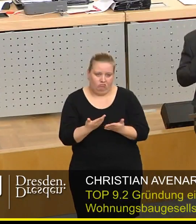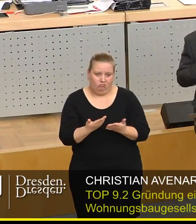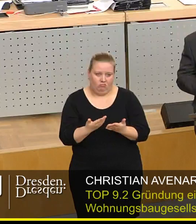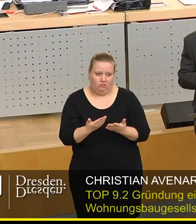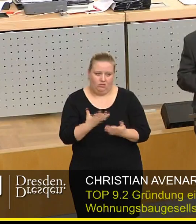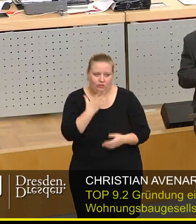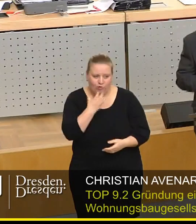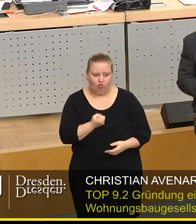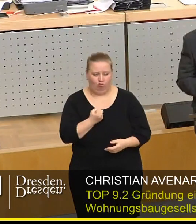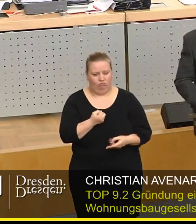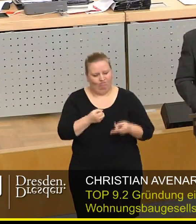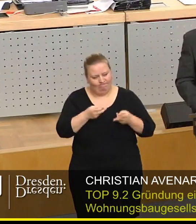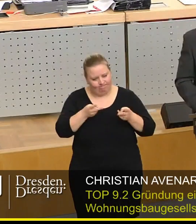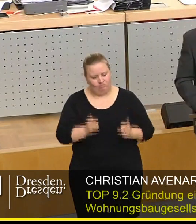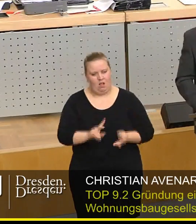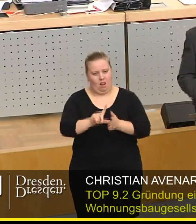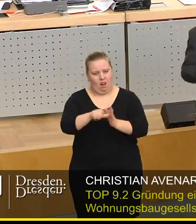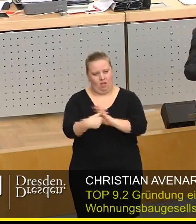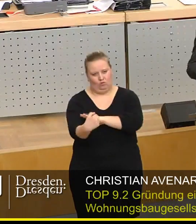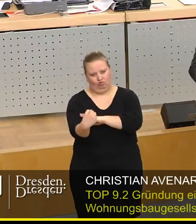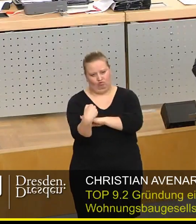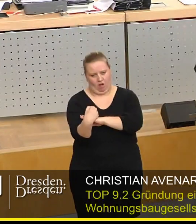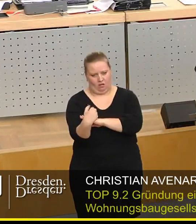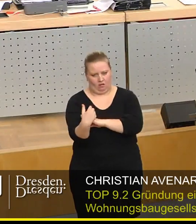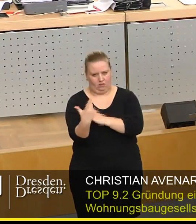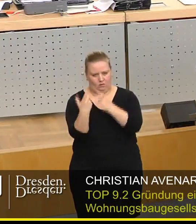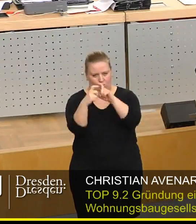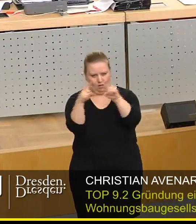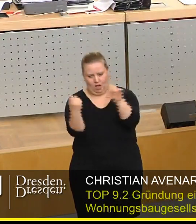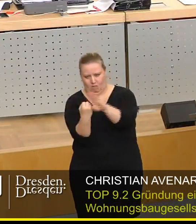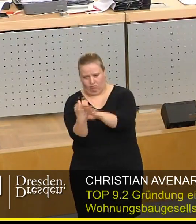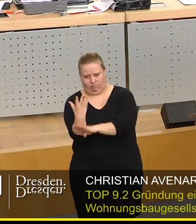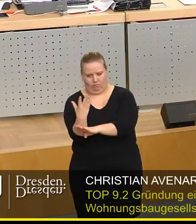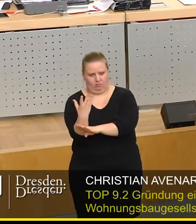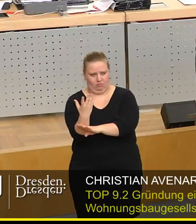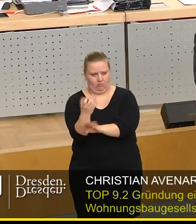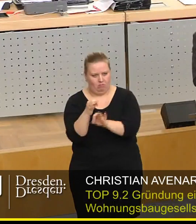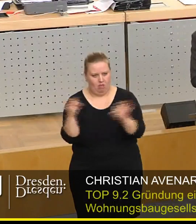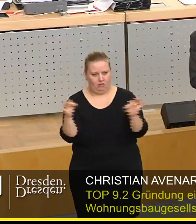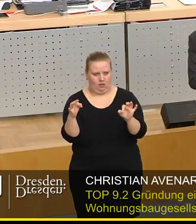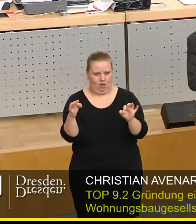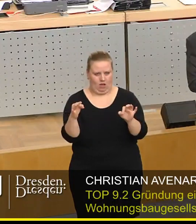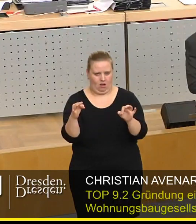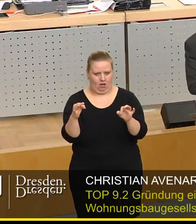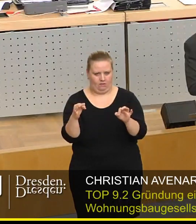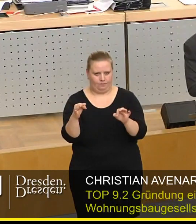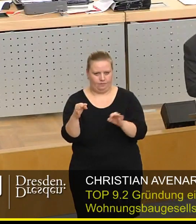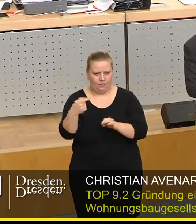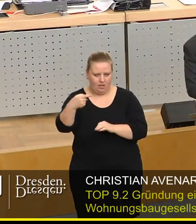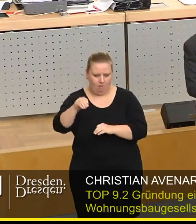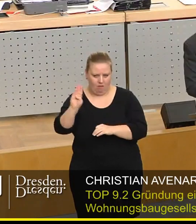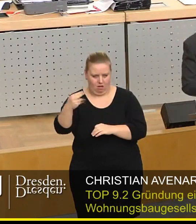leistungsstarkes Unternehmen vorzuschlagen in der Rechtsform einer